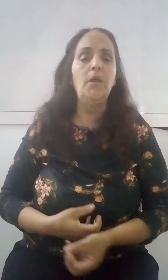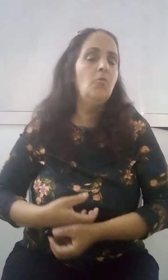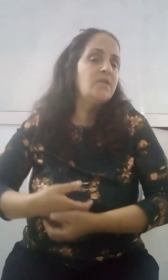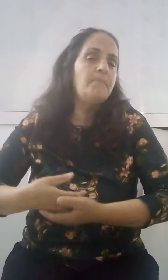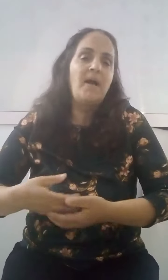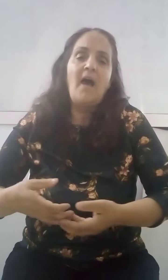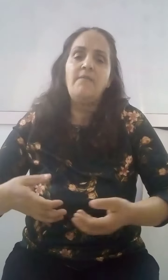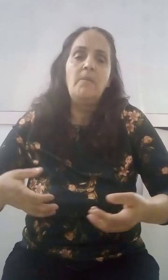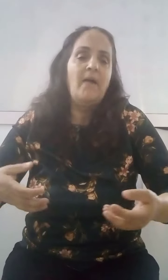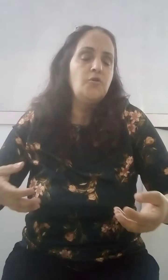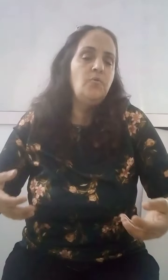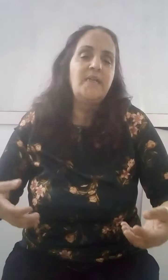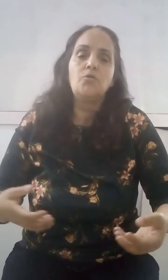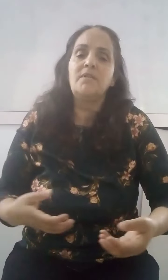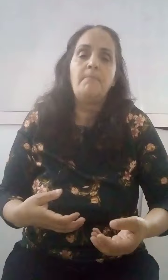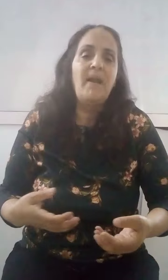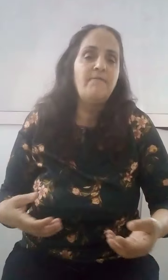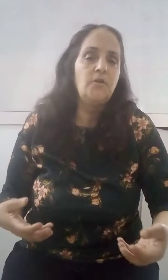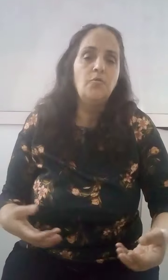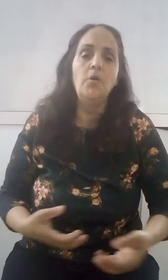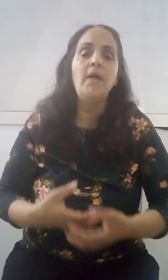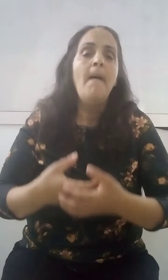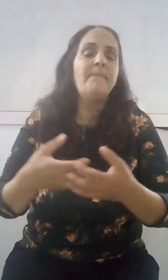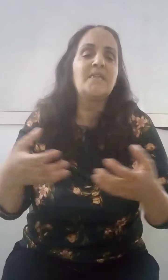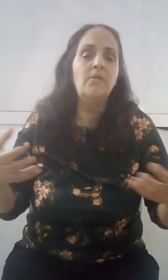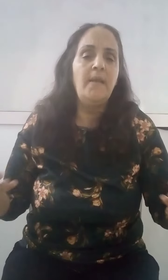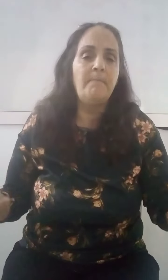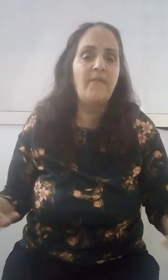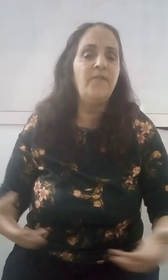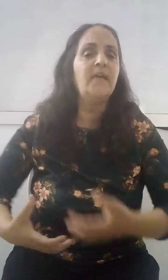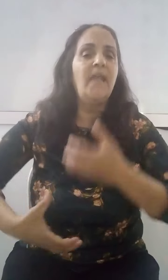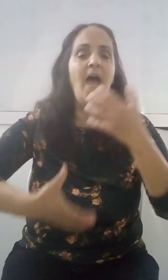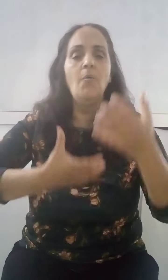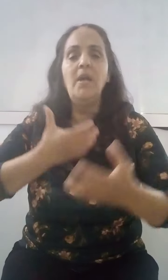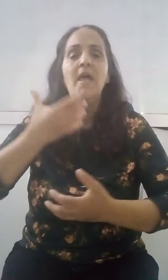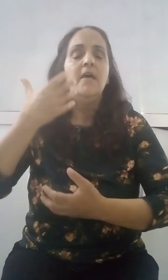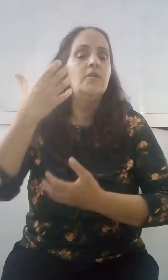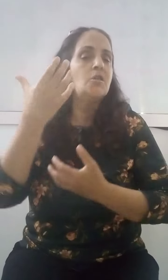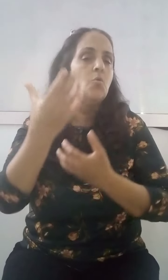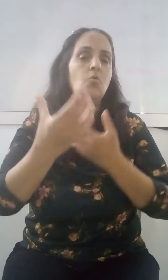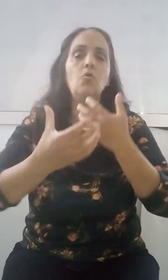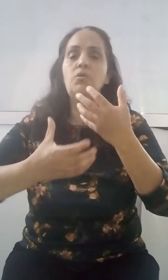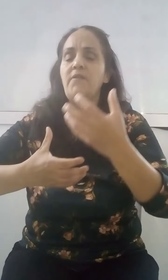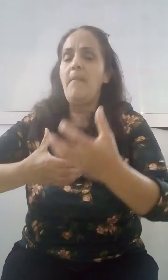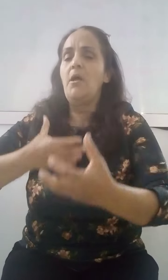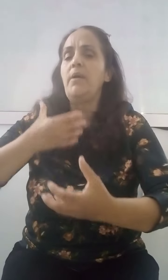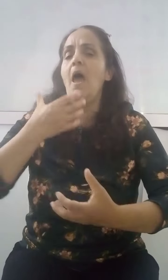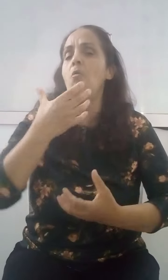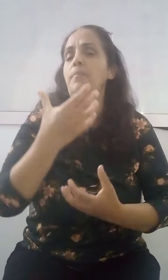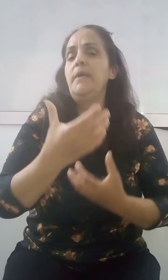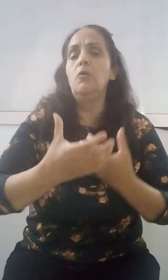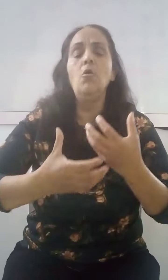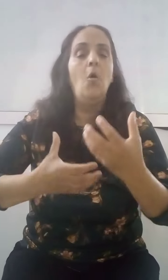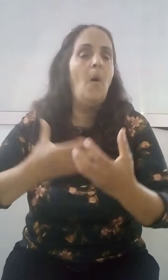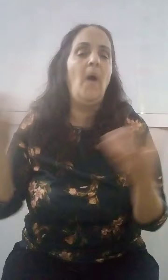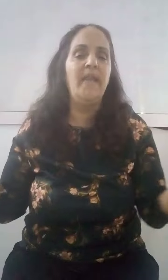لي وصيبه وصيبه لما عفتوه ام كتشن سيبه لفن دومانه وكتشن الناس فالحن مزين في المنزين دوني ونبده لفن